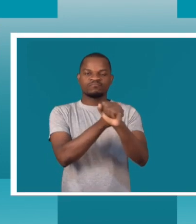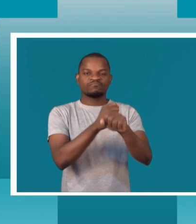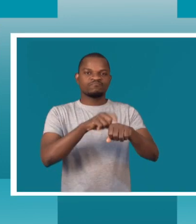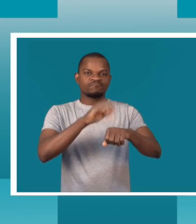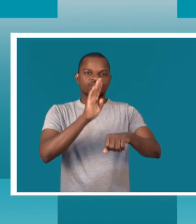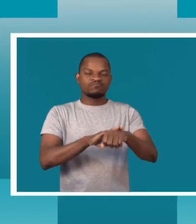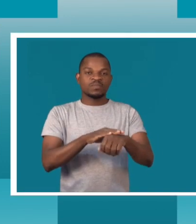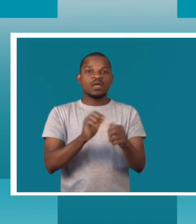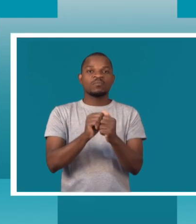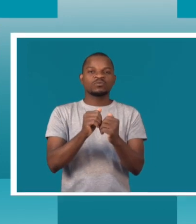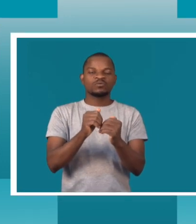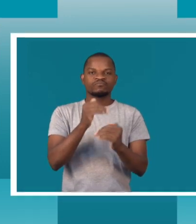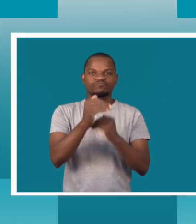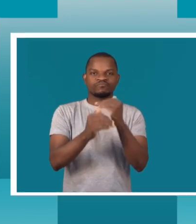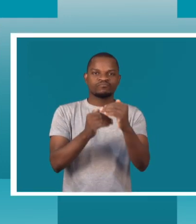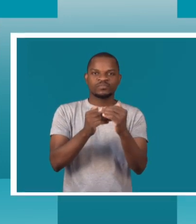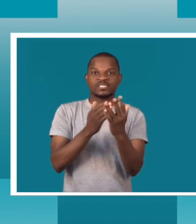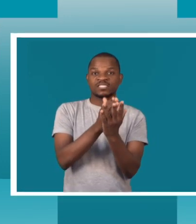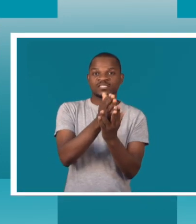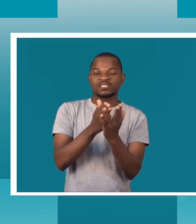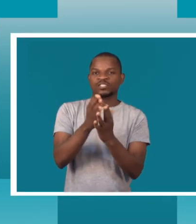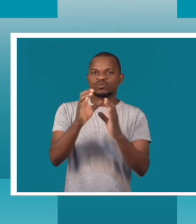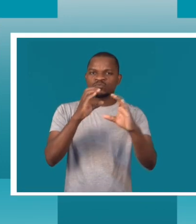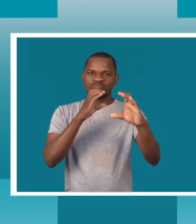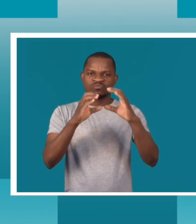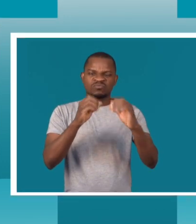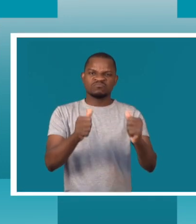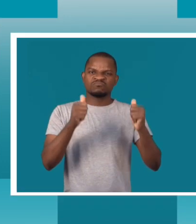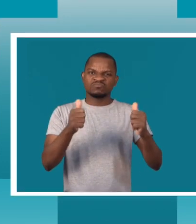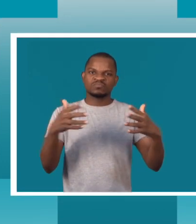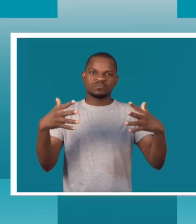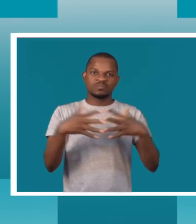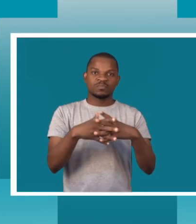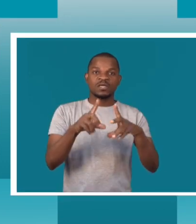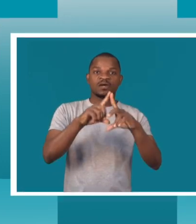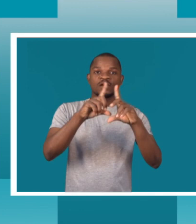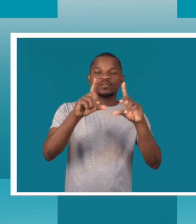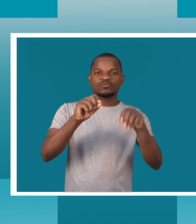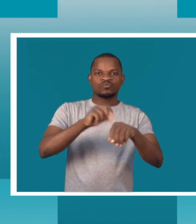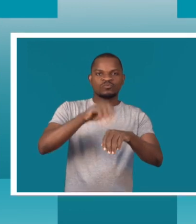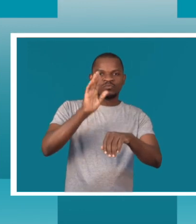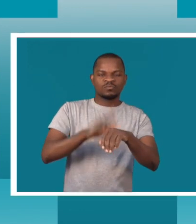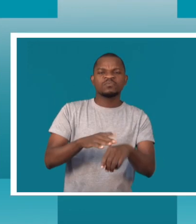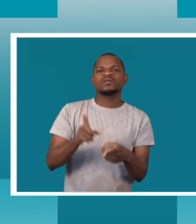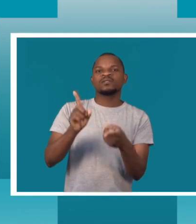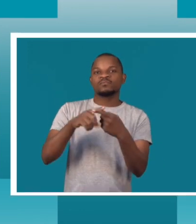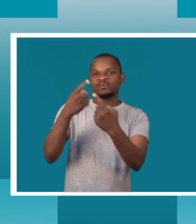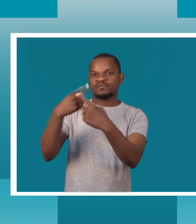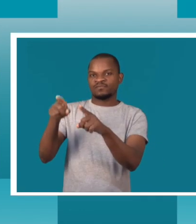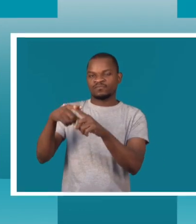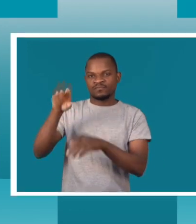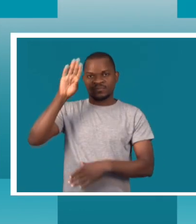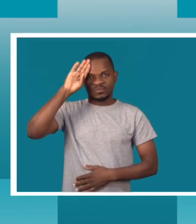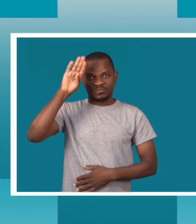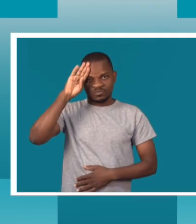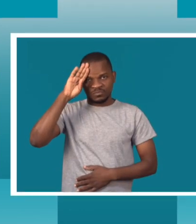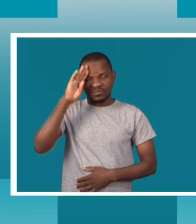desenvolvimento e implementação de estratégias de comunicação eficazes sobre a malária e outras doenças. Há coisas que